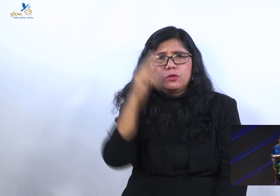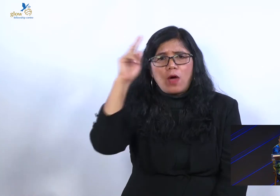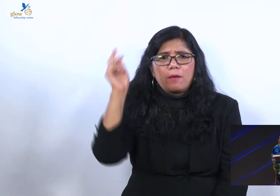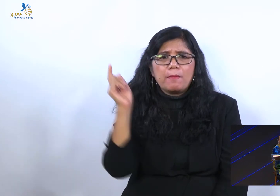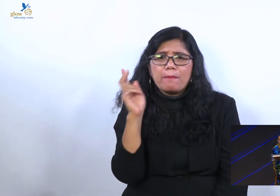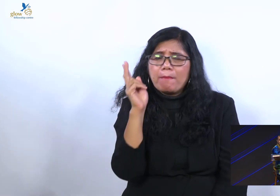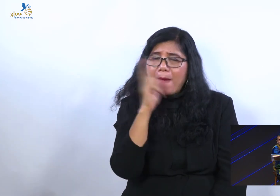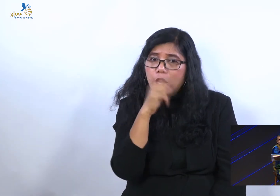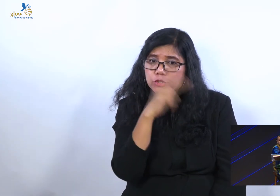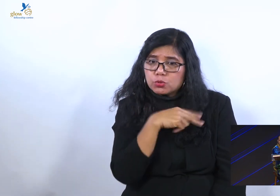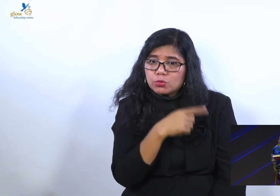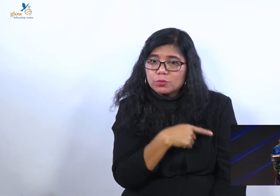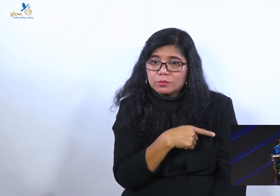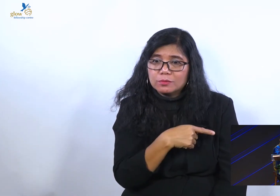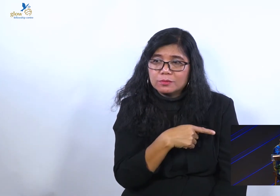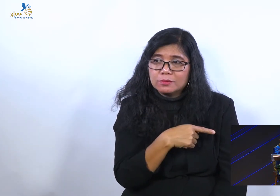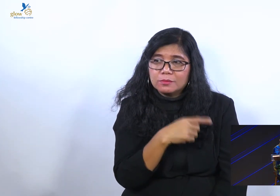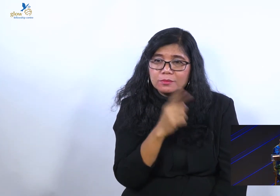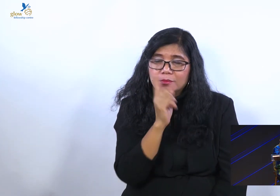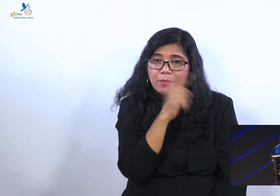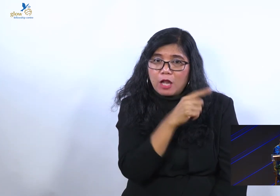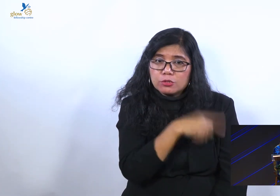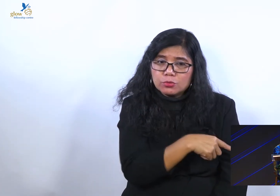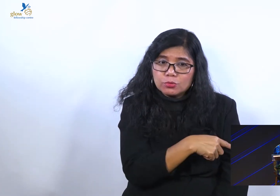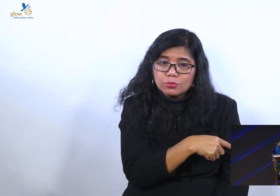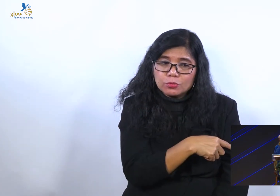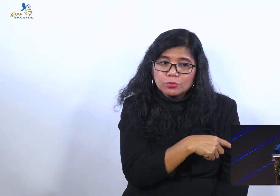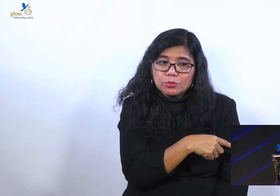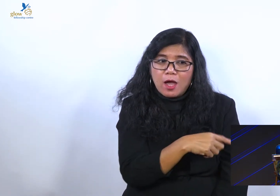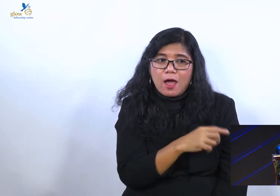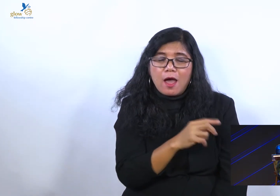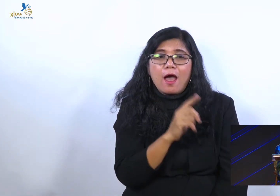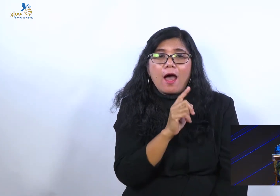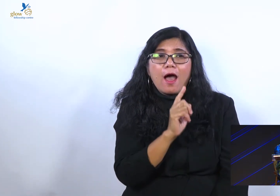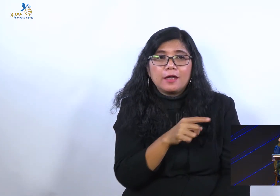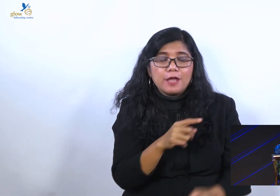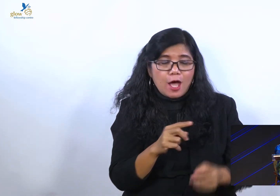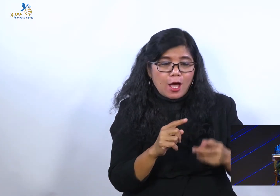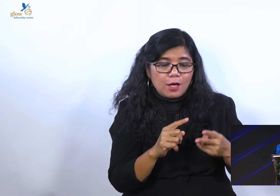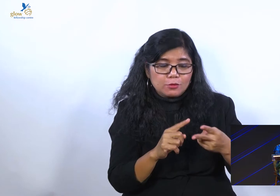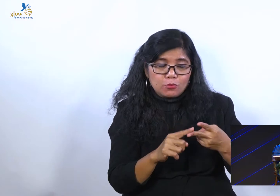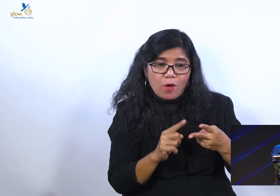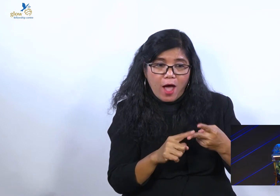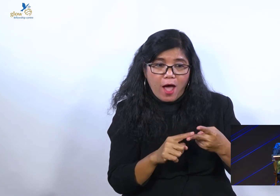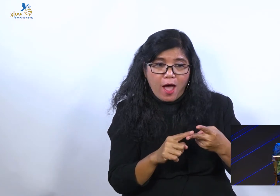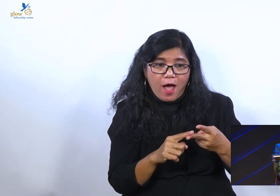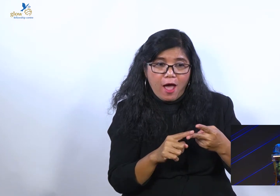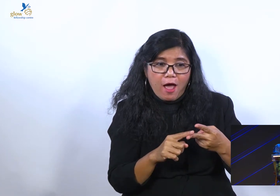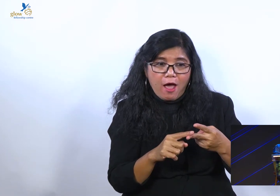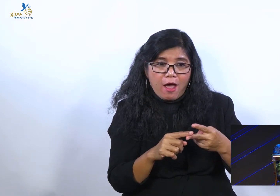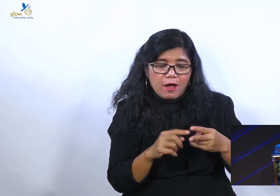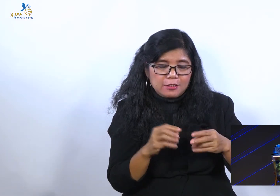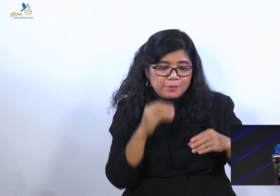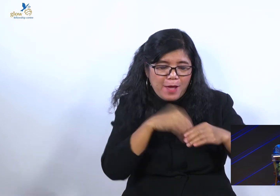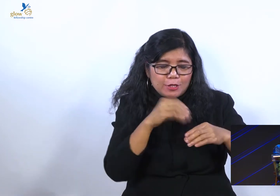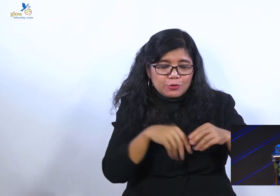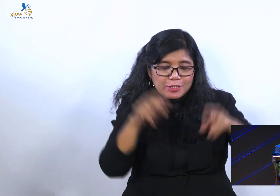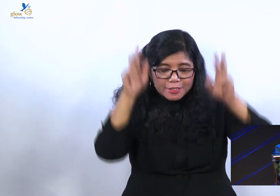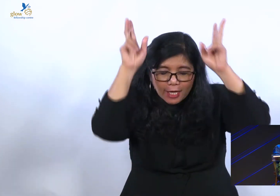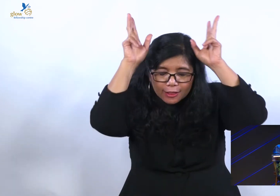Kita tahu hamba Tuhan palsu itu ada dua. Ada yang memang dirasuk oleh setan. Dikuasai oleh setan. Dan sadar.